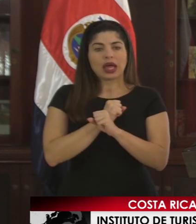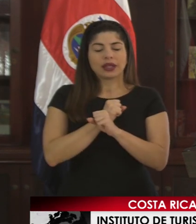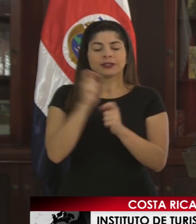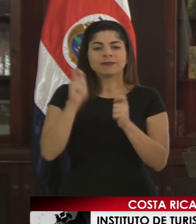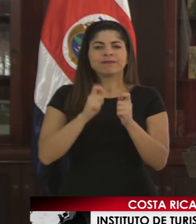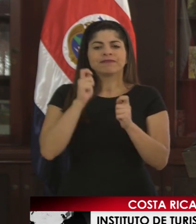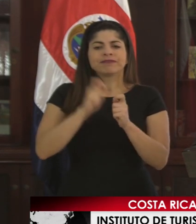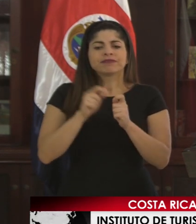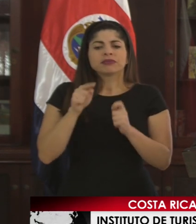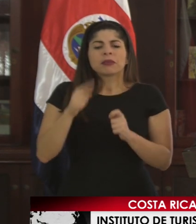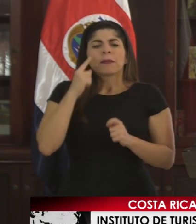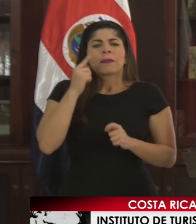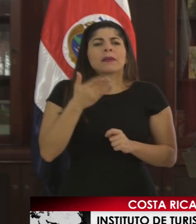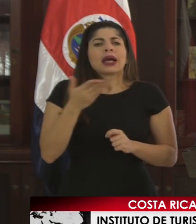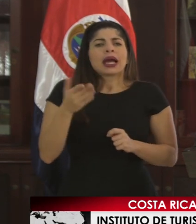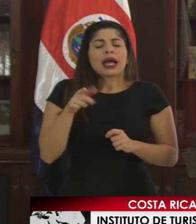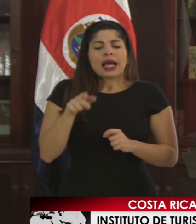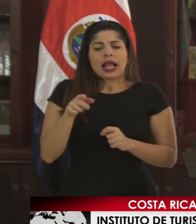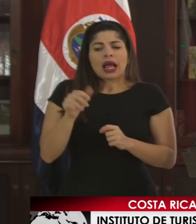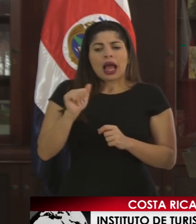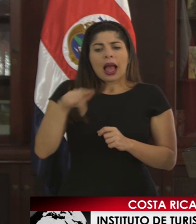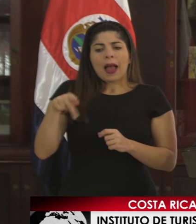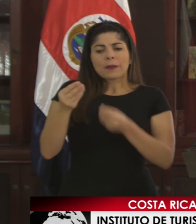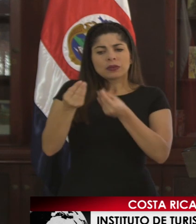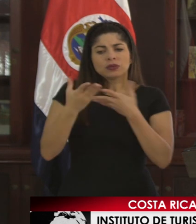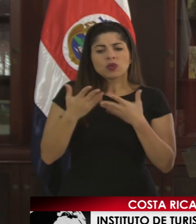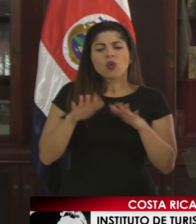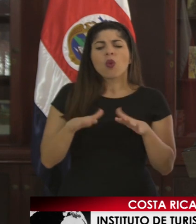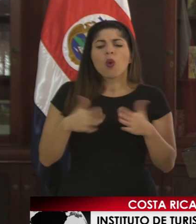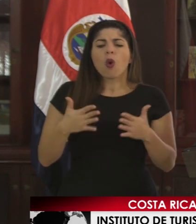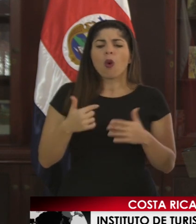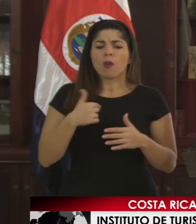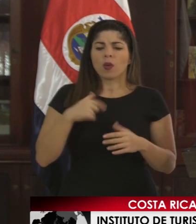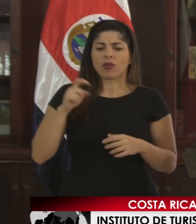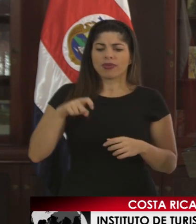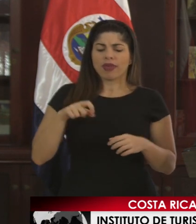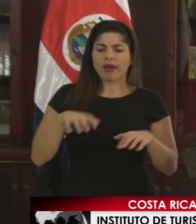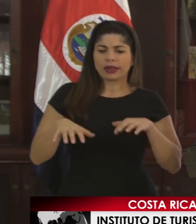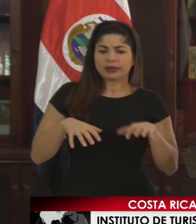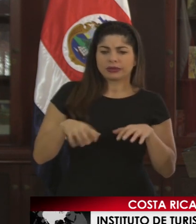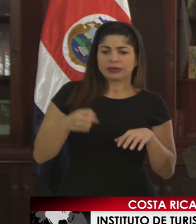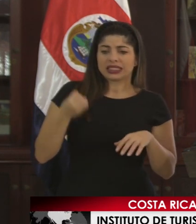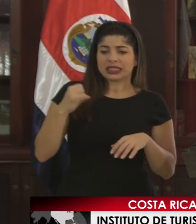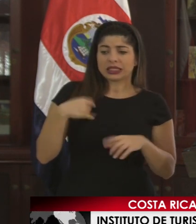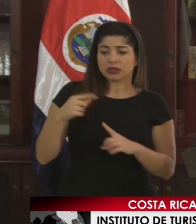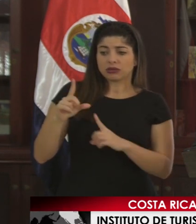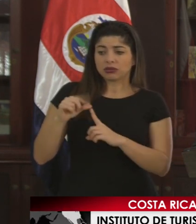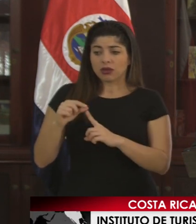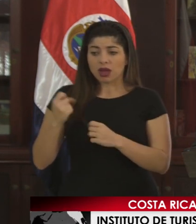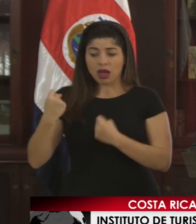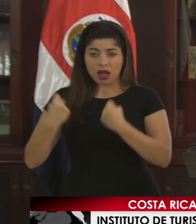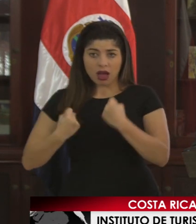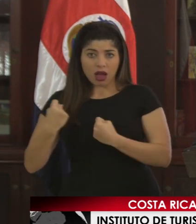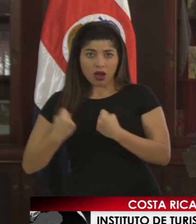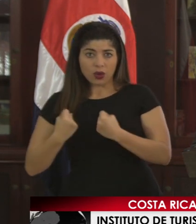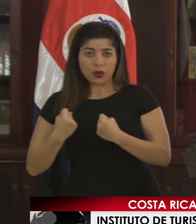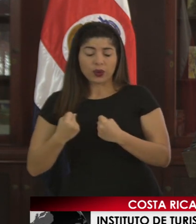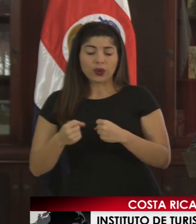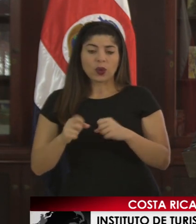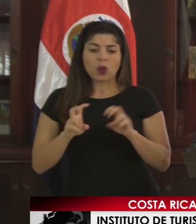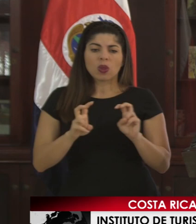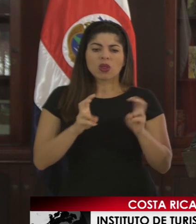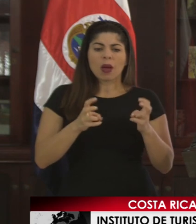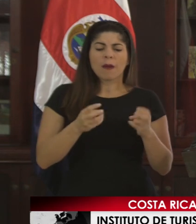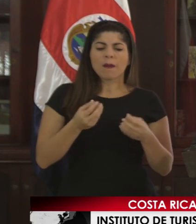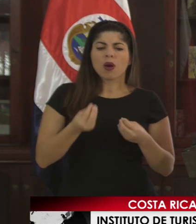precisamente para que les indique cómo debe ser el comportamiento si alquilan un auto, en tema de